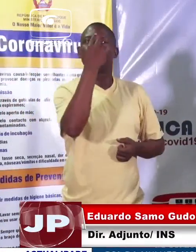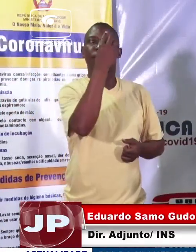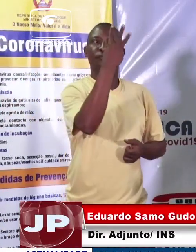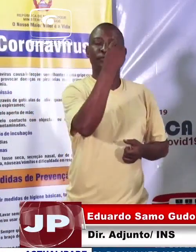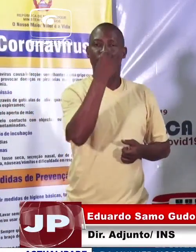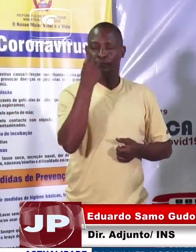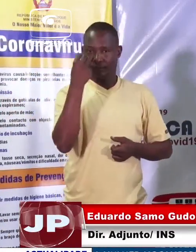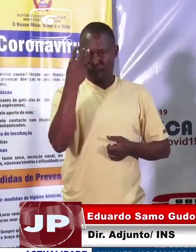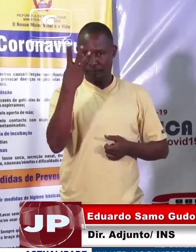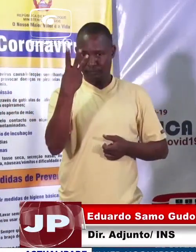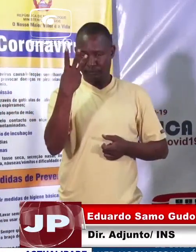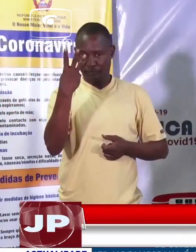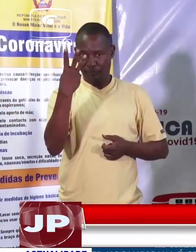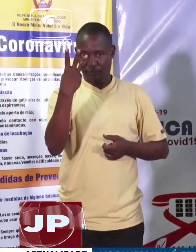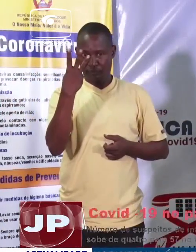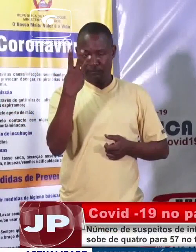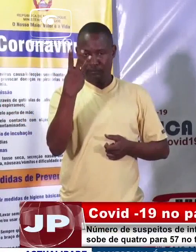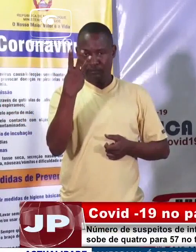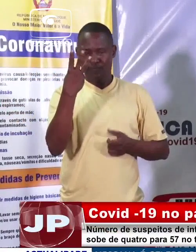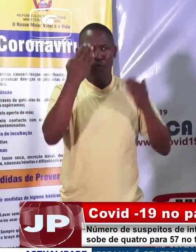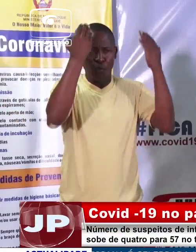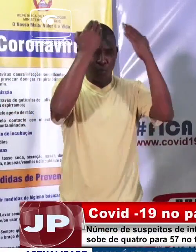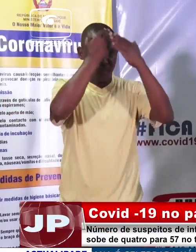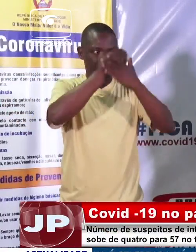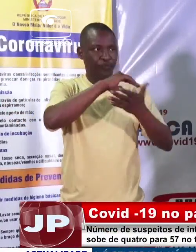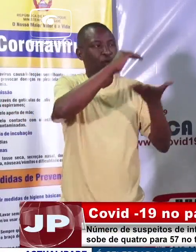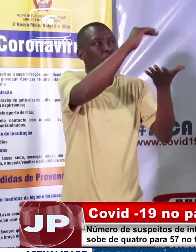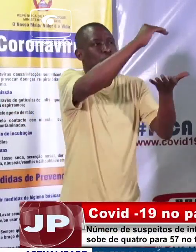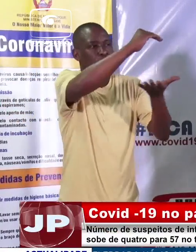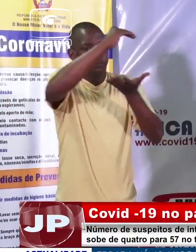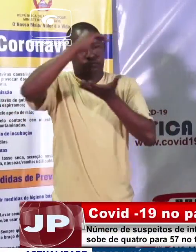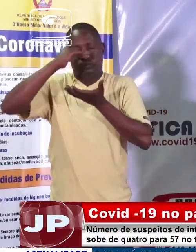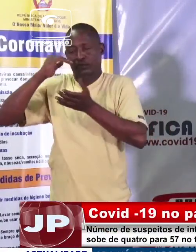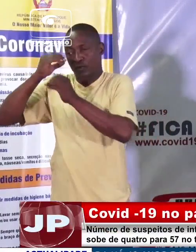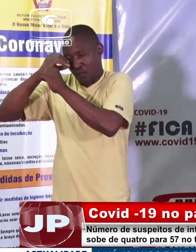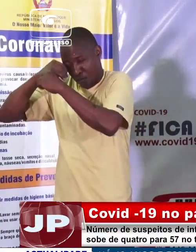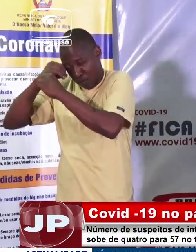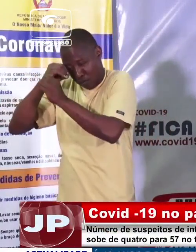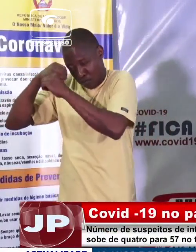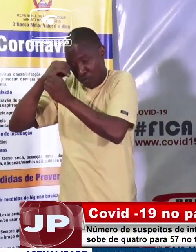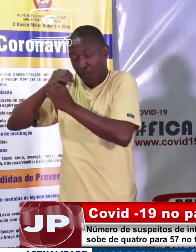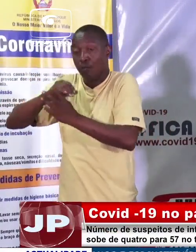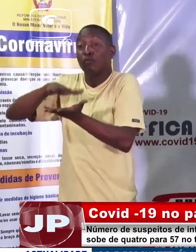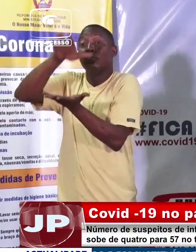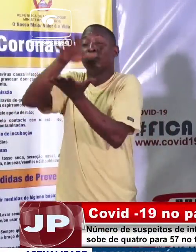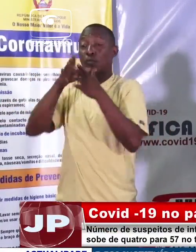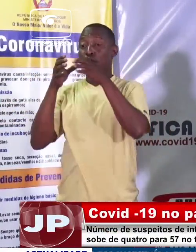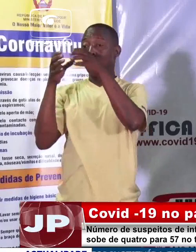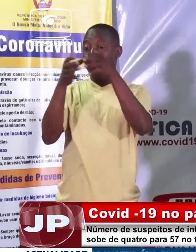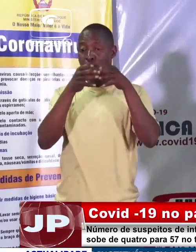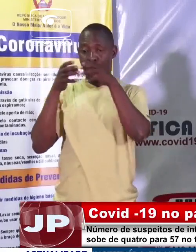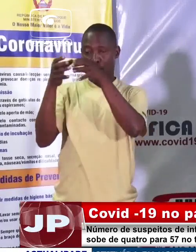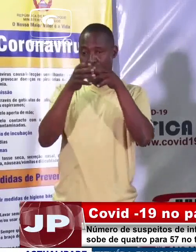da noite de ontem, elas chegaram ao nosso laboratório em Maracuena. Iniciámos o processo